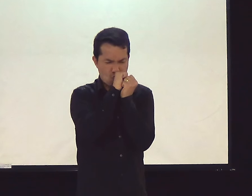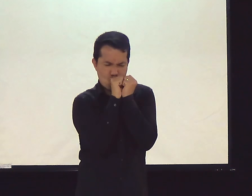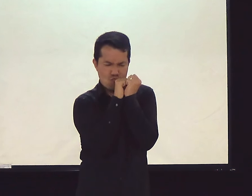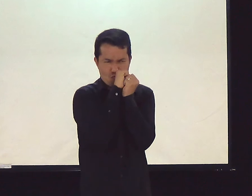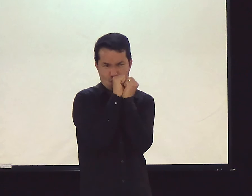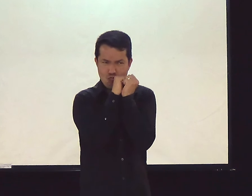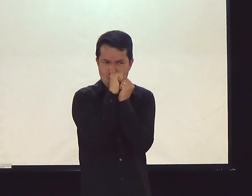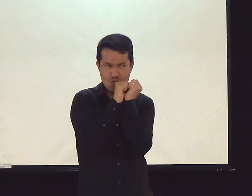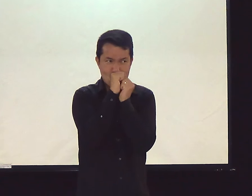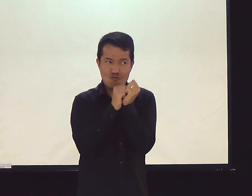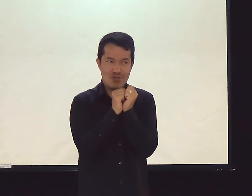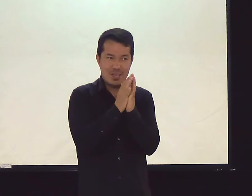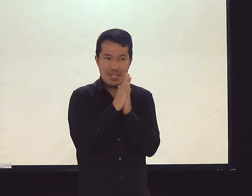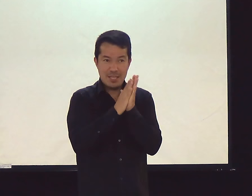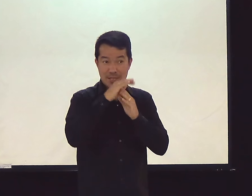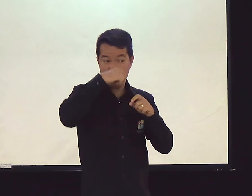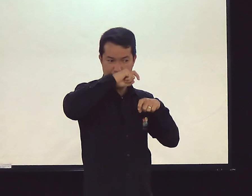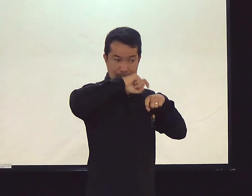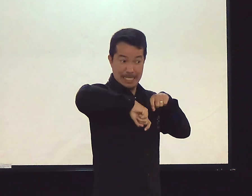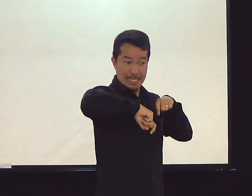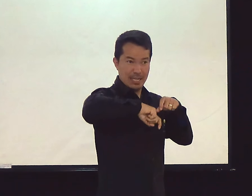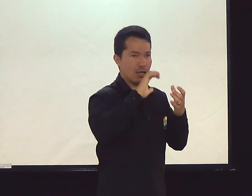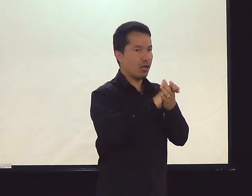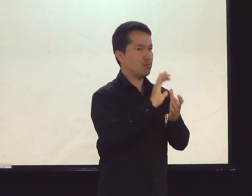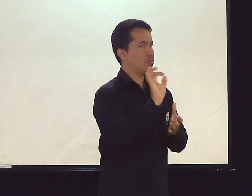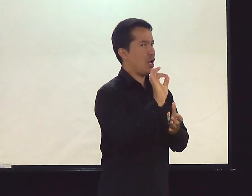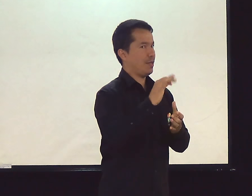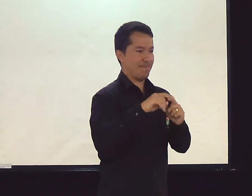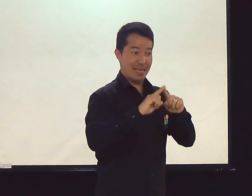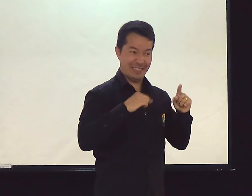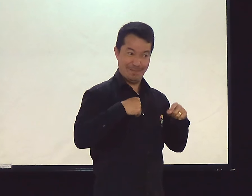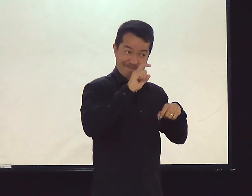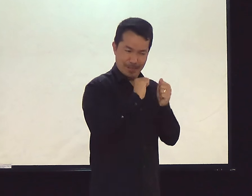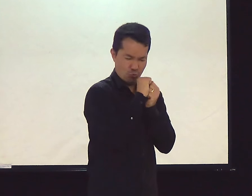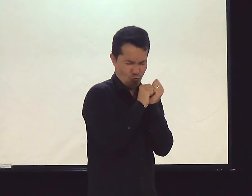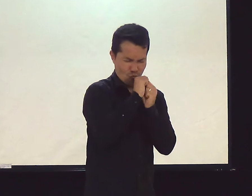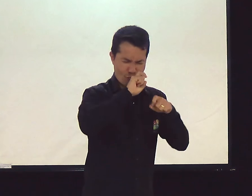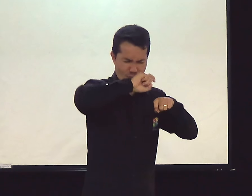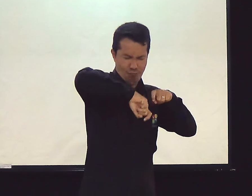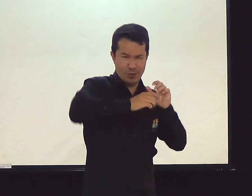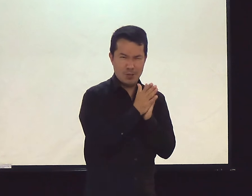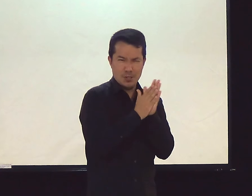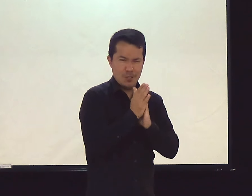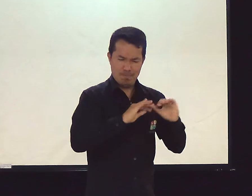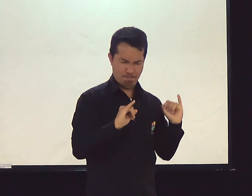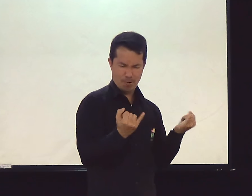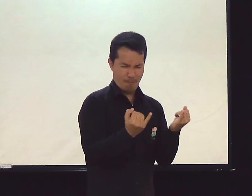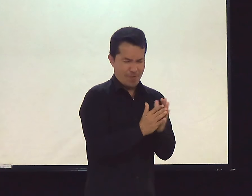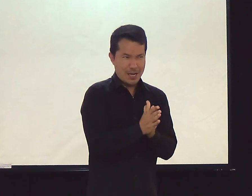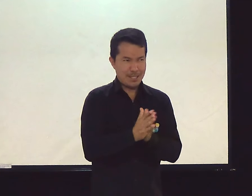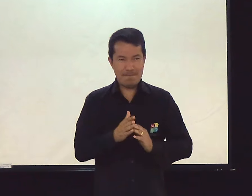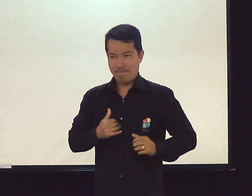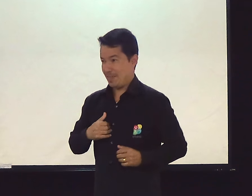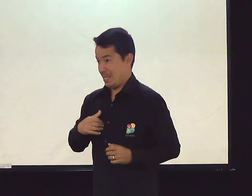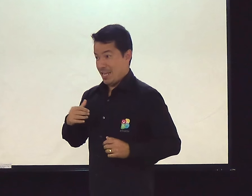Ou... Não sei. Eu vou sair para... Ter uns amassos com alguém. Ou dormir com alguém. Fazer uma coisa diferente.